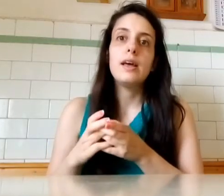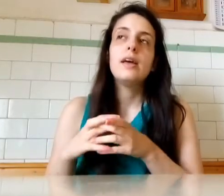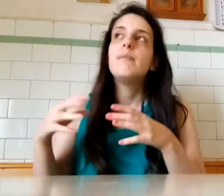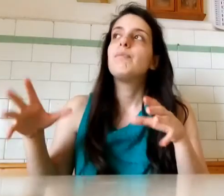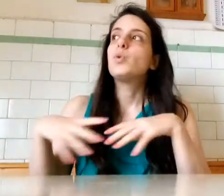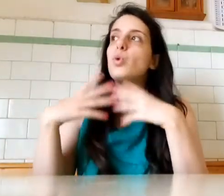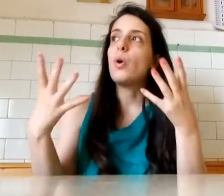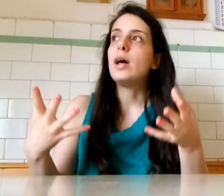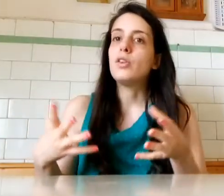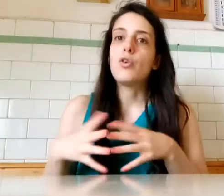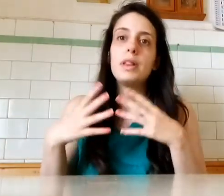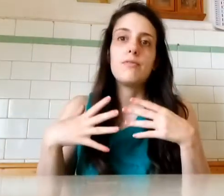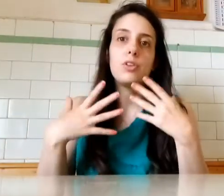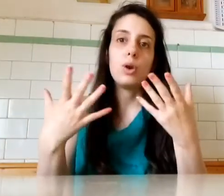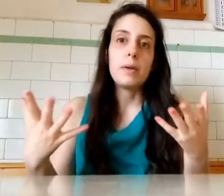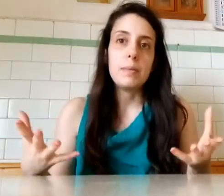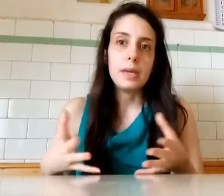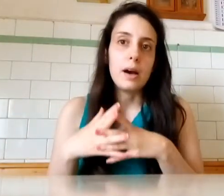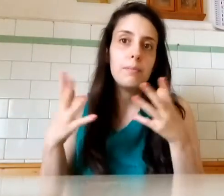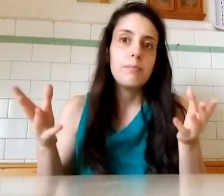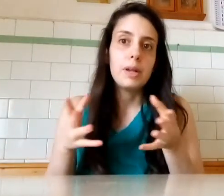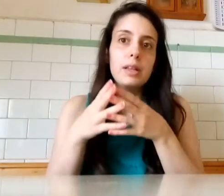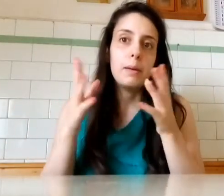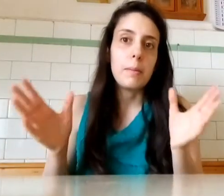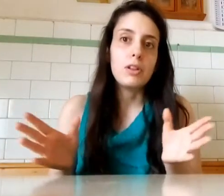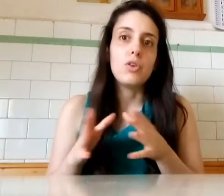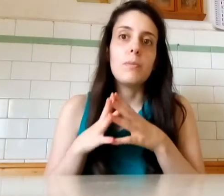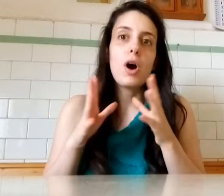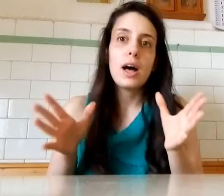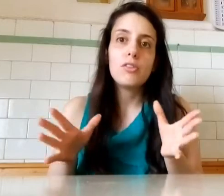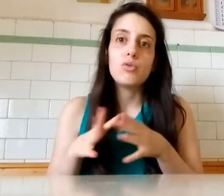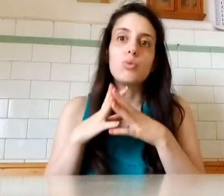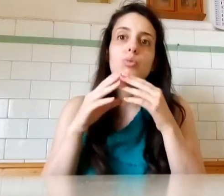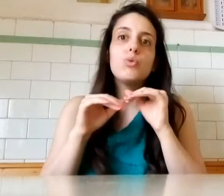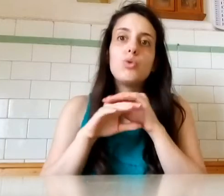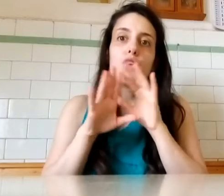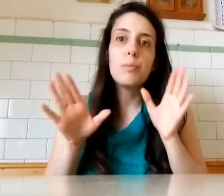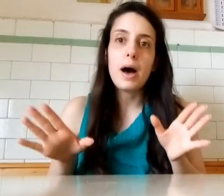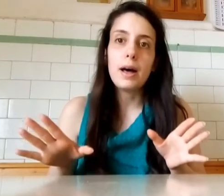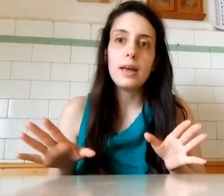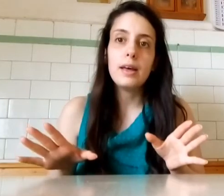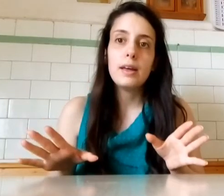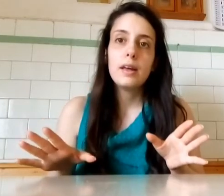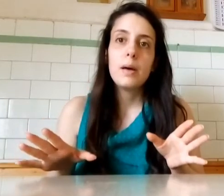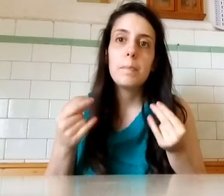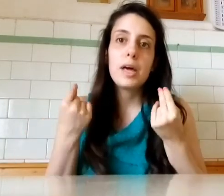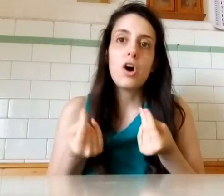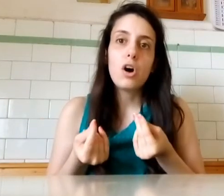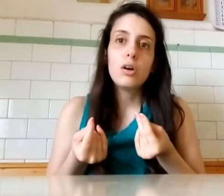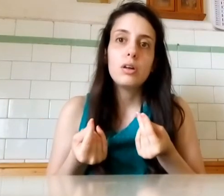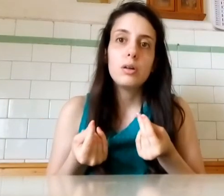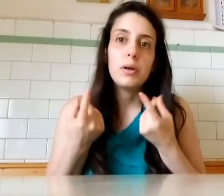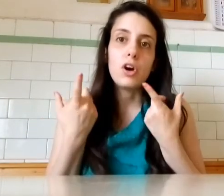Tutto quanto Come se fosse una mia amica Per dire Mi messo il mio agio Tutto normale Però Però